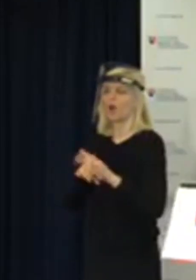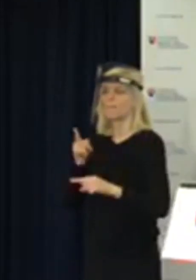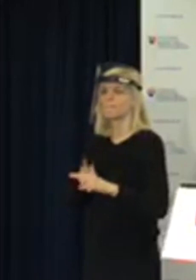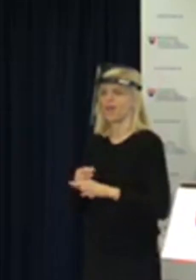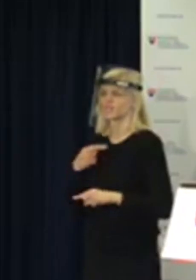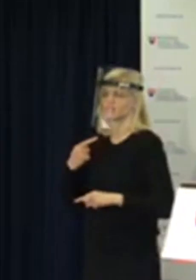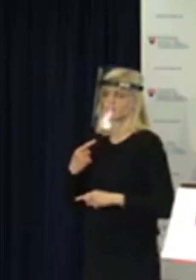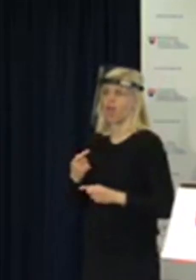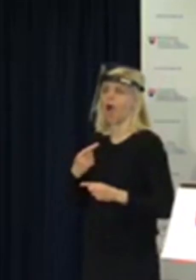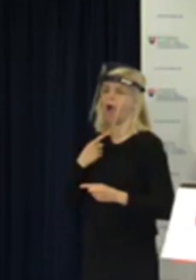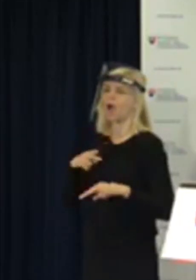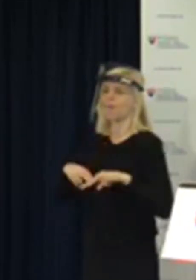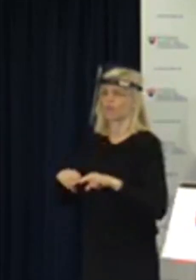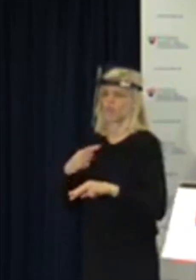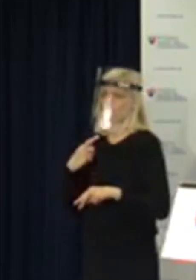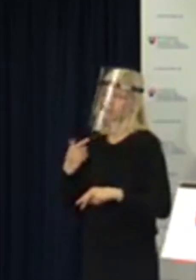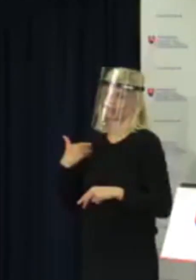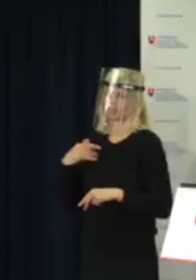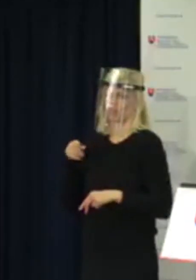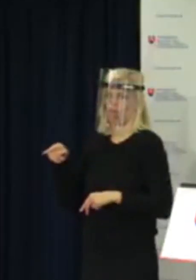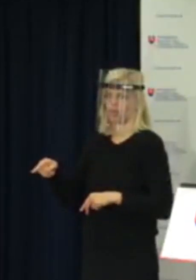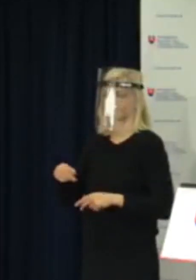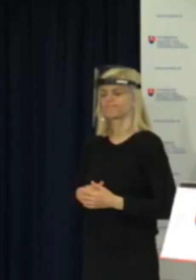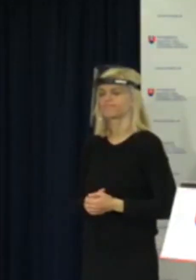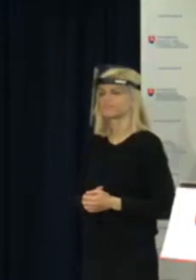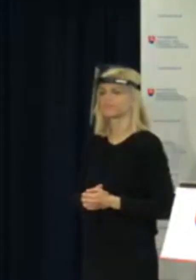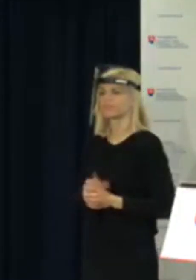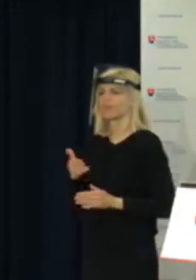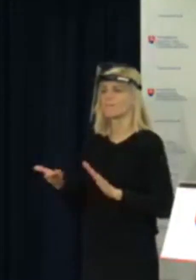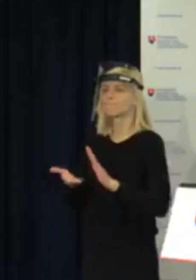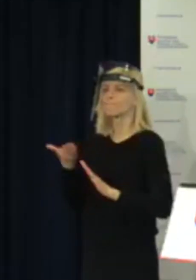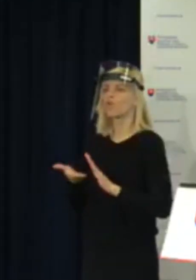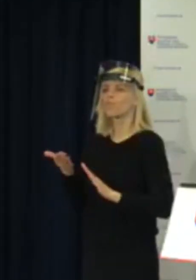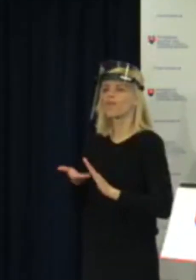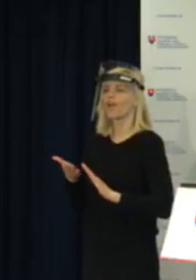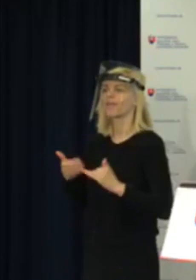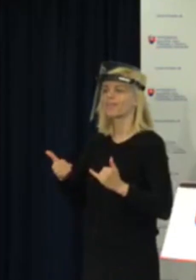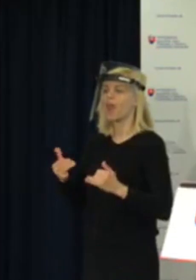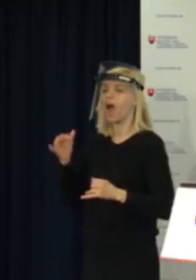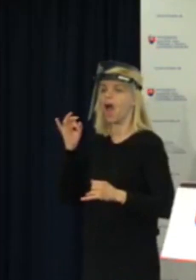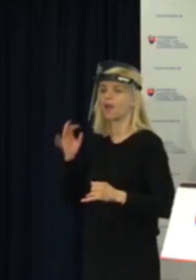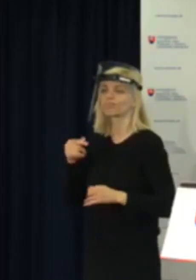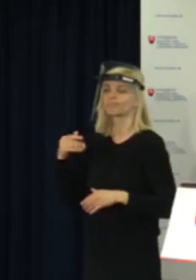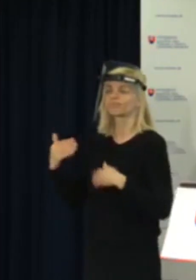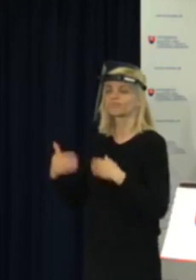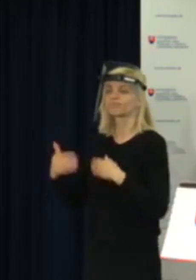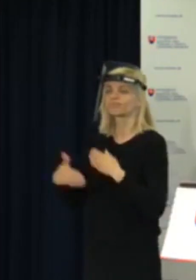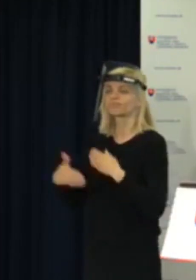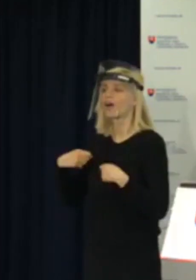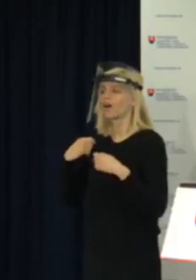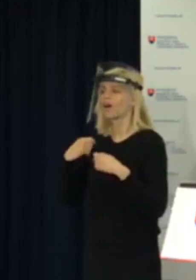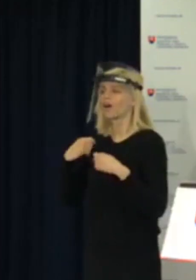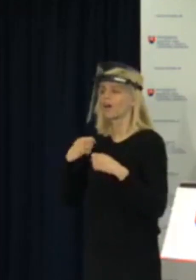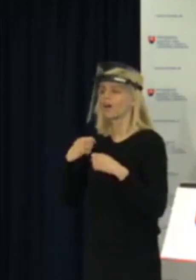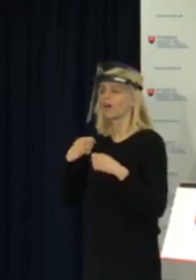Ďalšie termíny. Keďže podmienky nebolo možné meniť retroaktívne, opravná maturitná skúšky